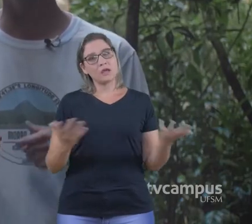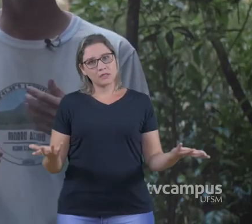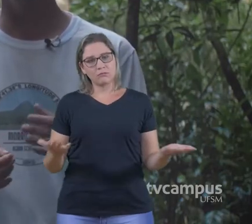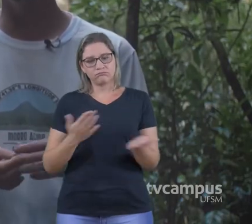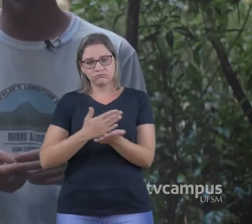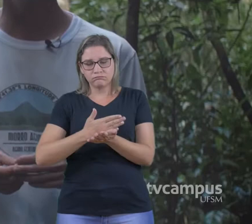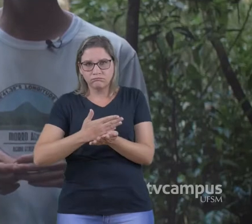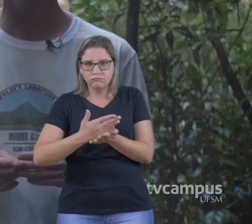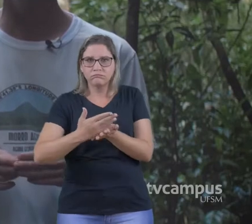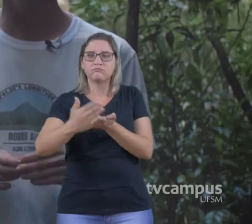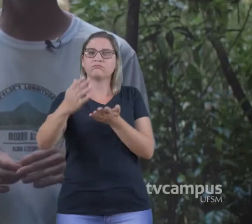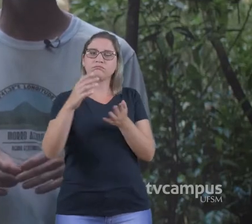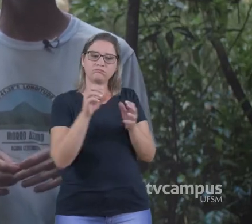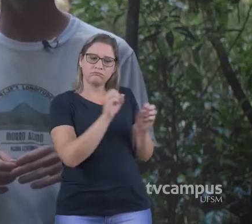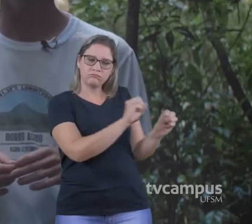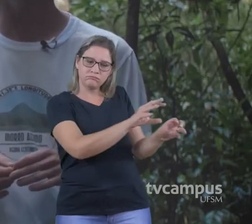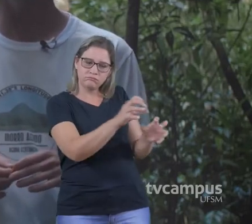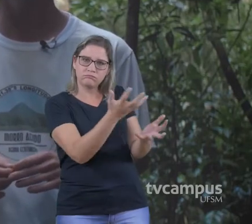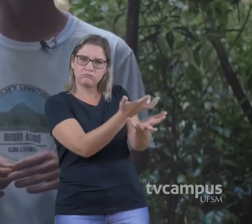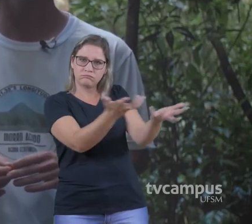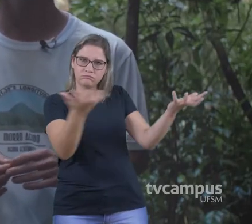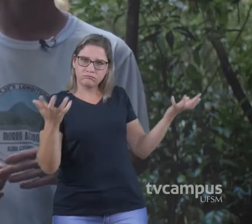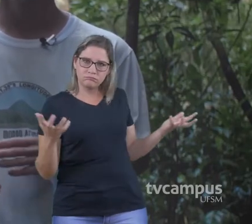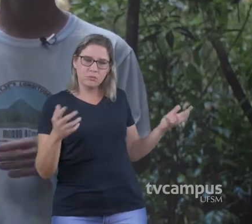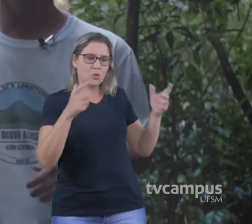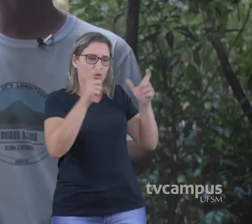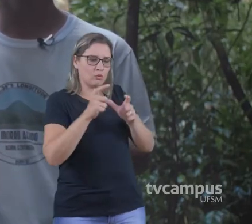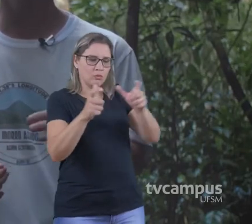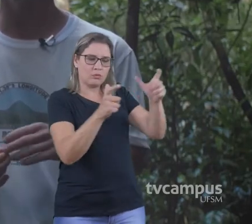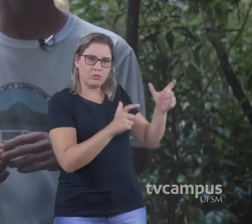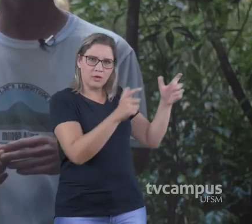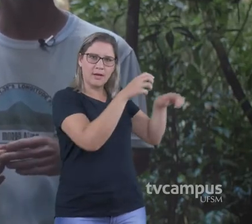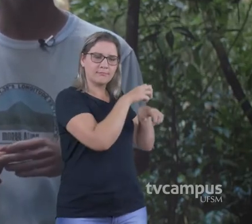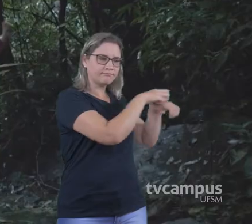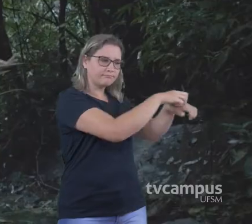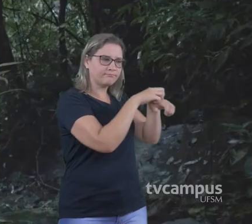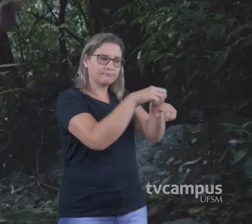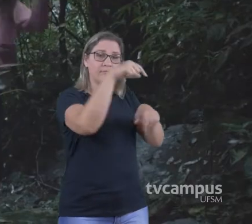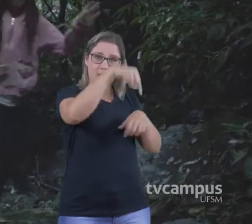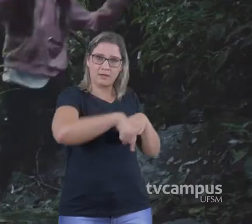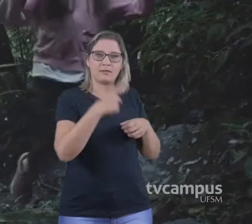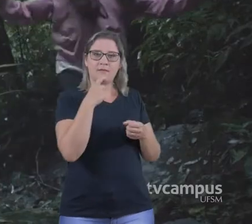desenvolvendo Esse trabalho com educação ambiental Nos pontos turísticos Na natureza aqui de Agudo